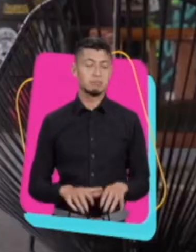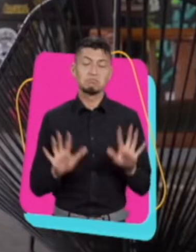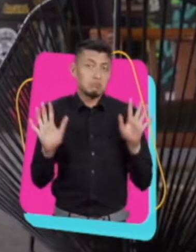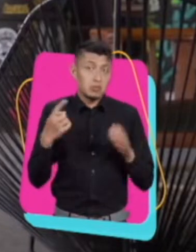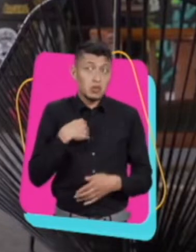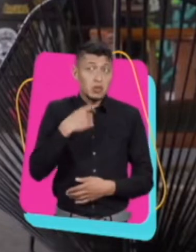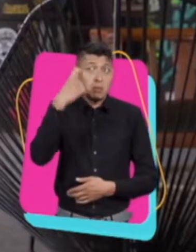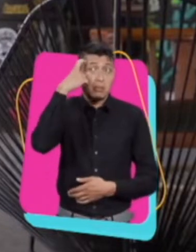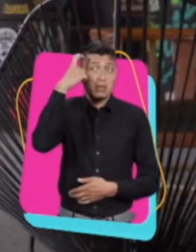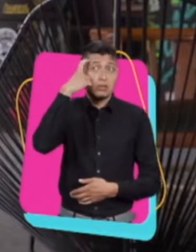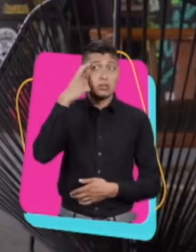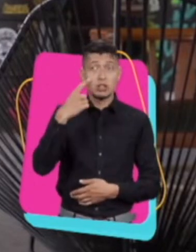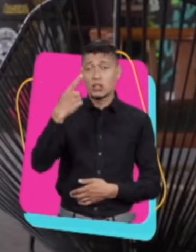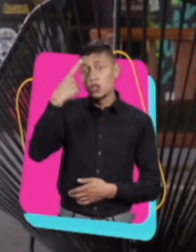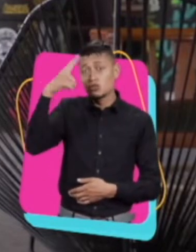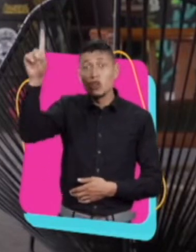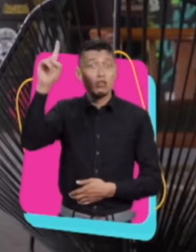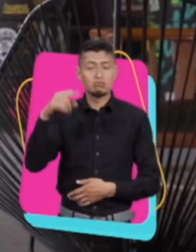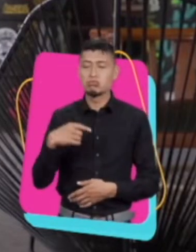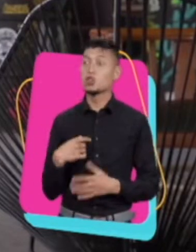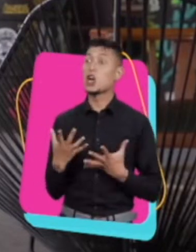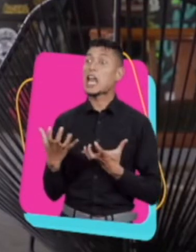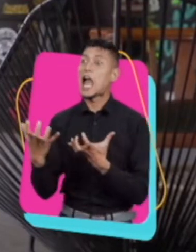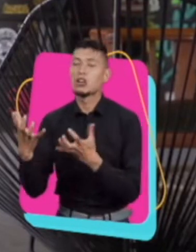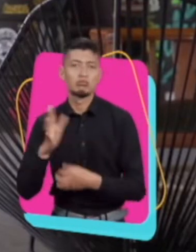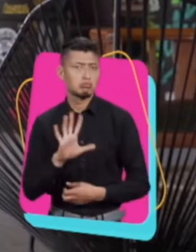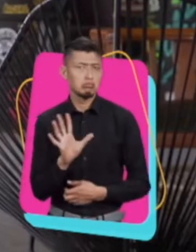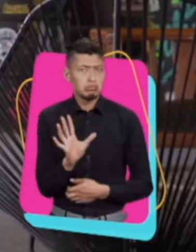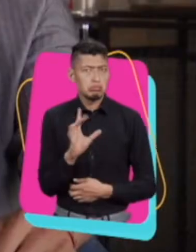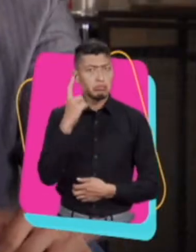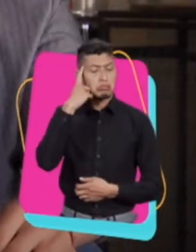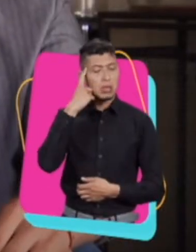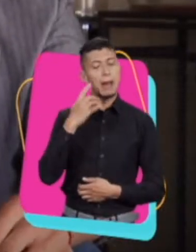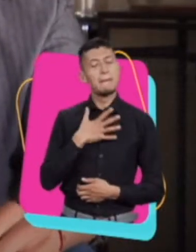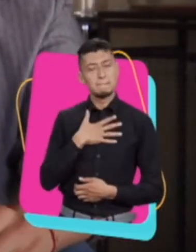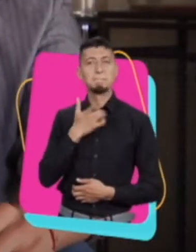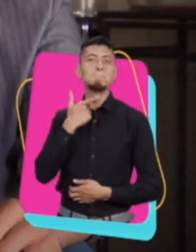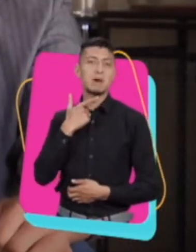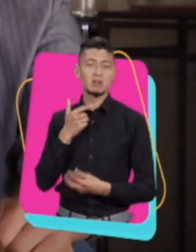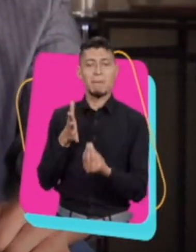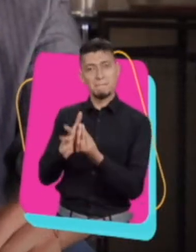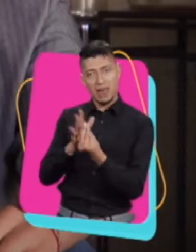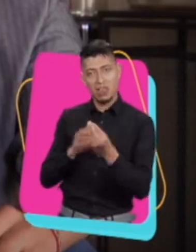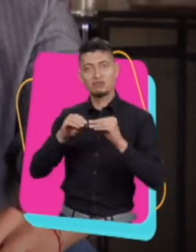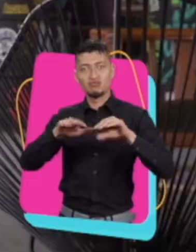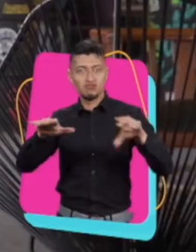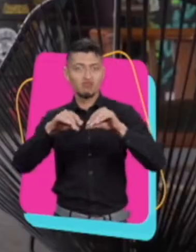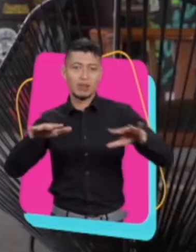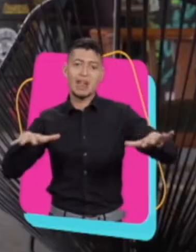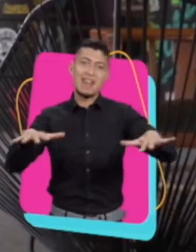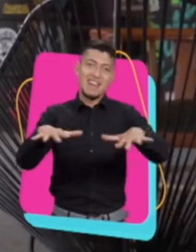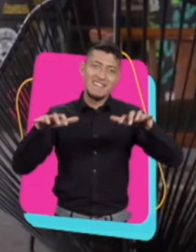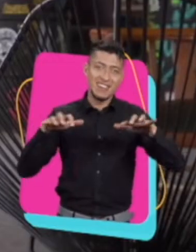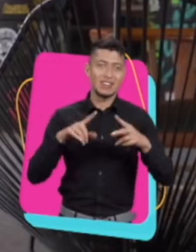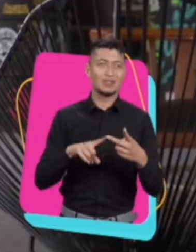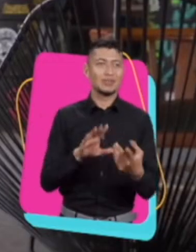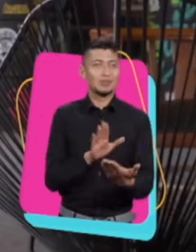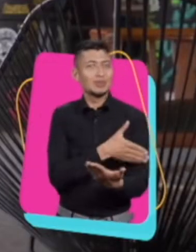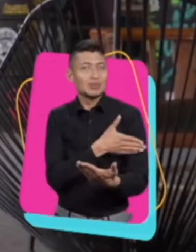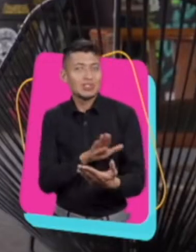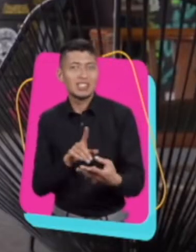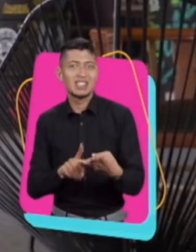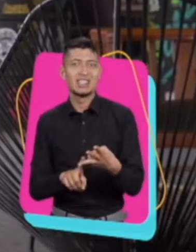No, yo pienso que todo ha pasado sin querer. De pronto a mí me gustan los medios, me gustan los eventos, la música,